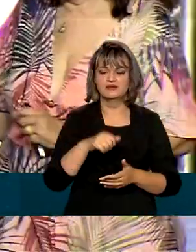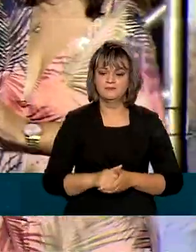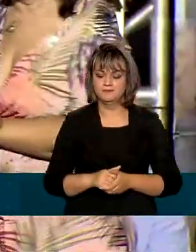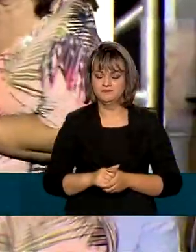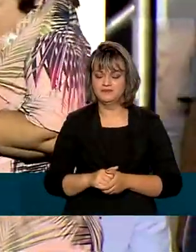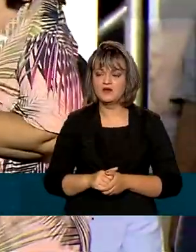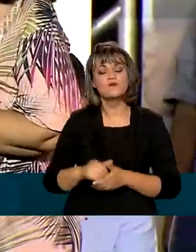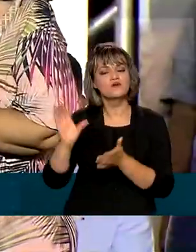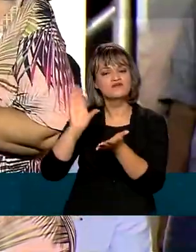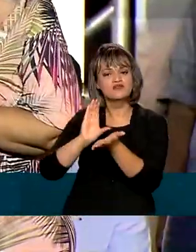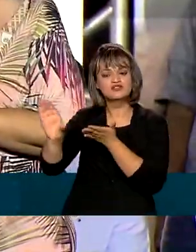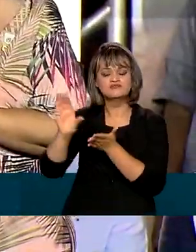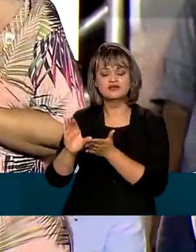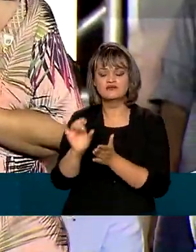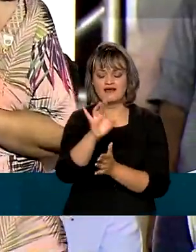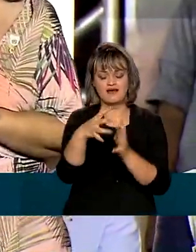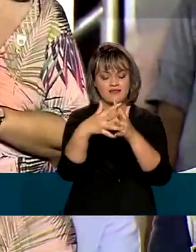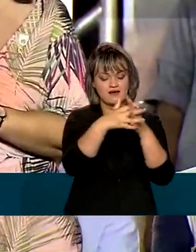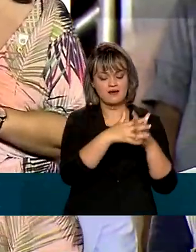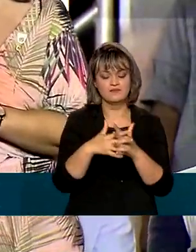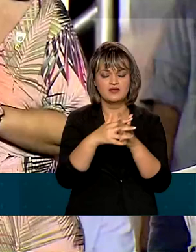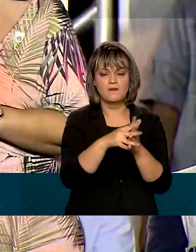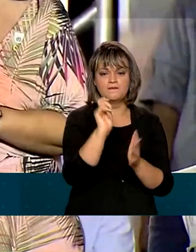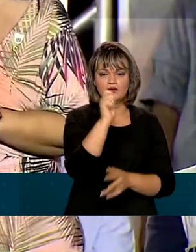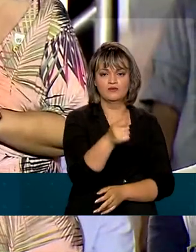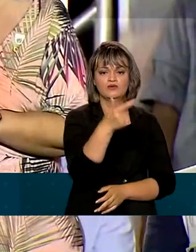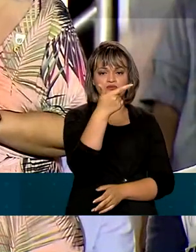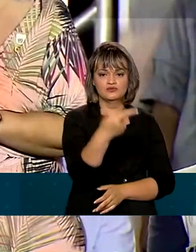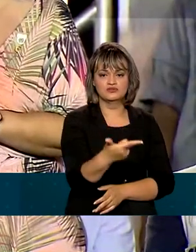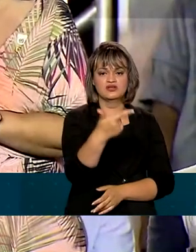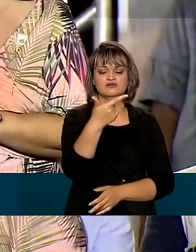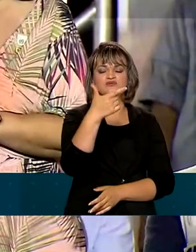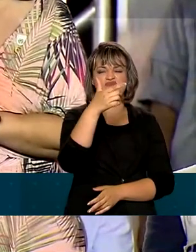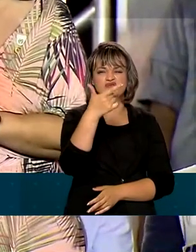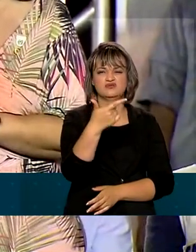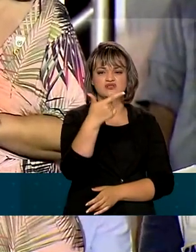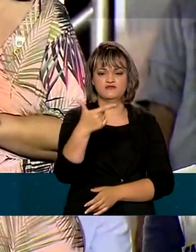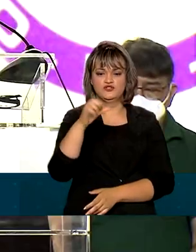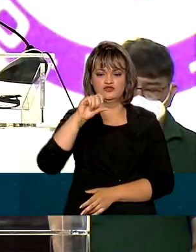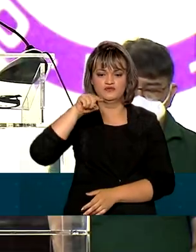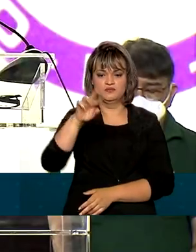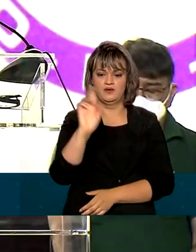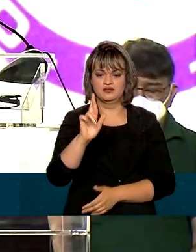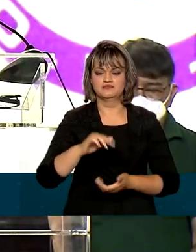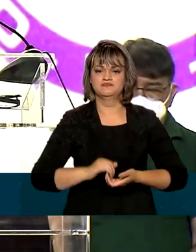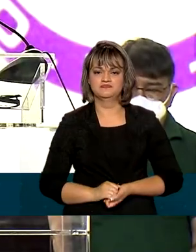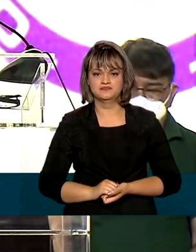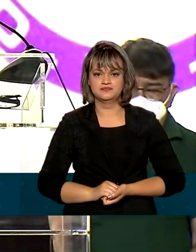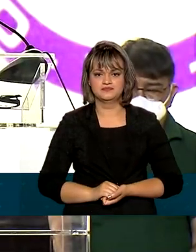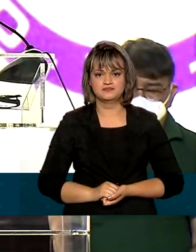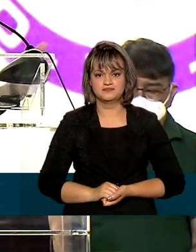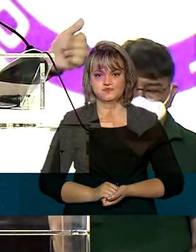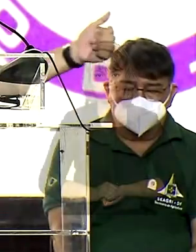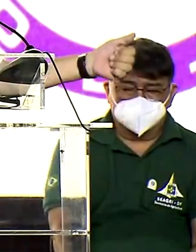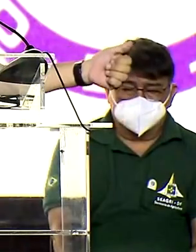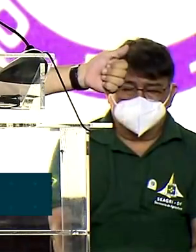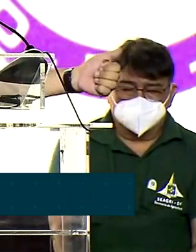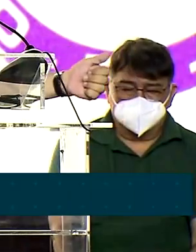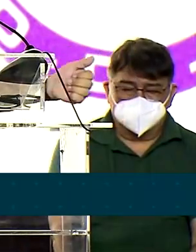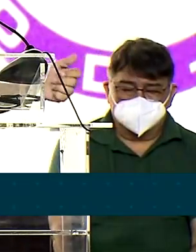O investimento em cada veículo foi de 229 mil reais. O que vocês precisam vão ter